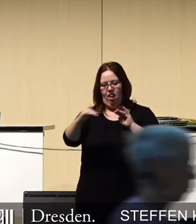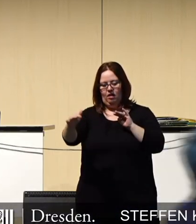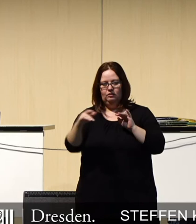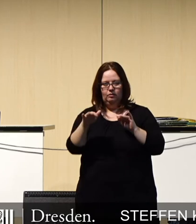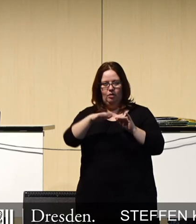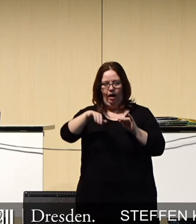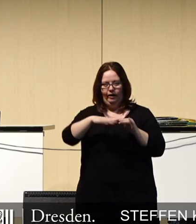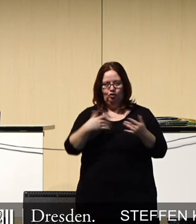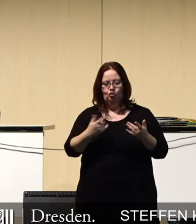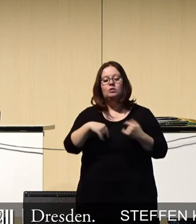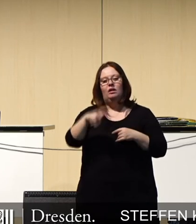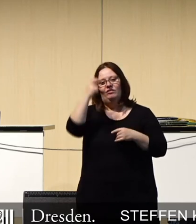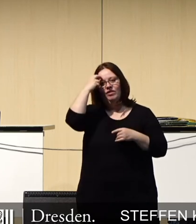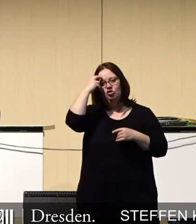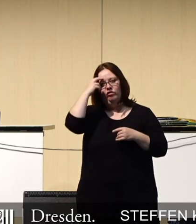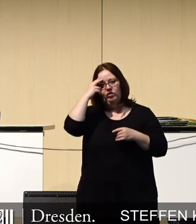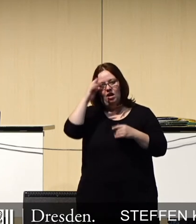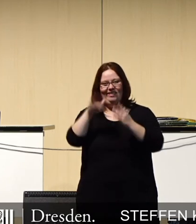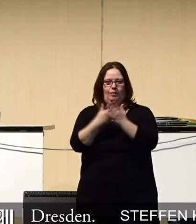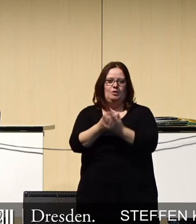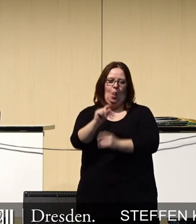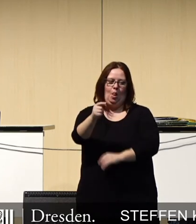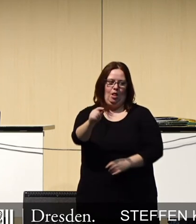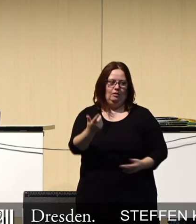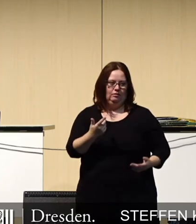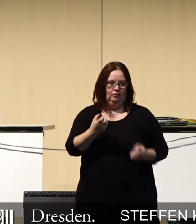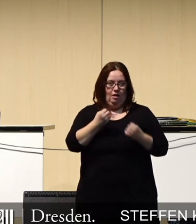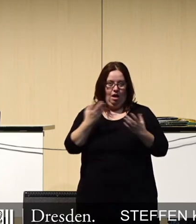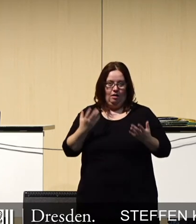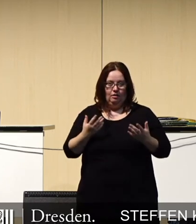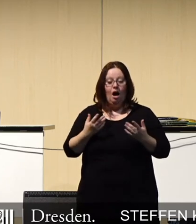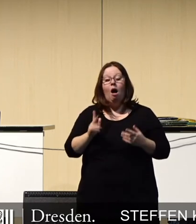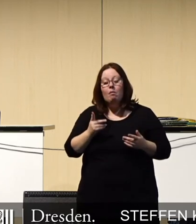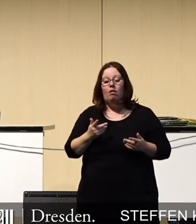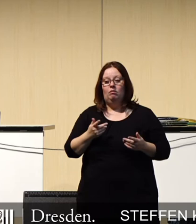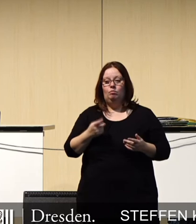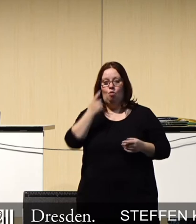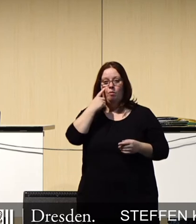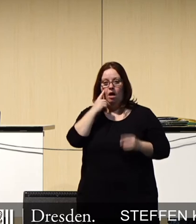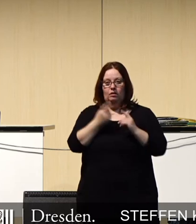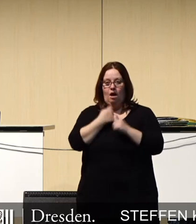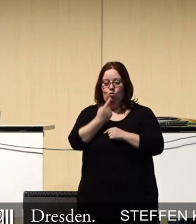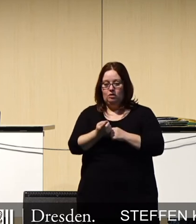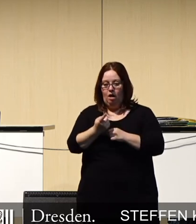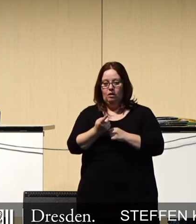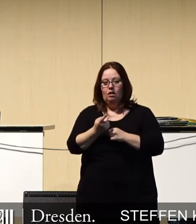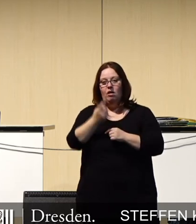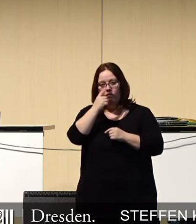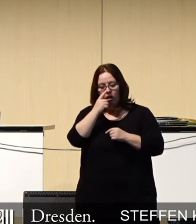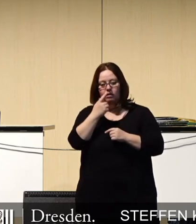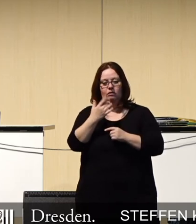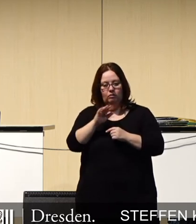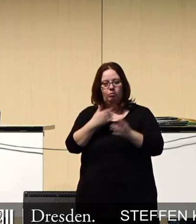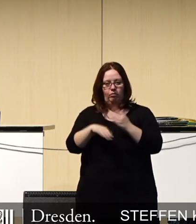hier ist die wissenschaftliche Erkenntnis noch relativ gering. Und auch hier gibt es die klare Aussage, dass dort entsprechend weiter